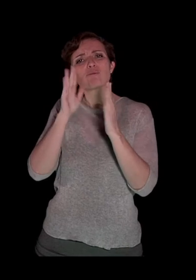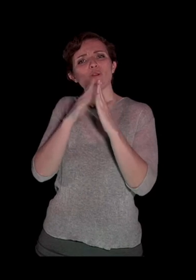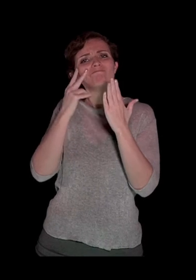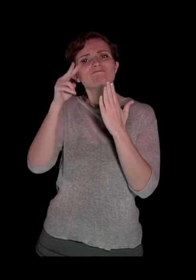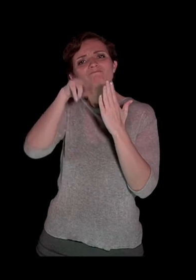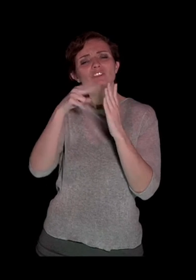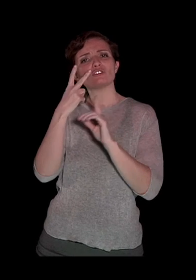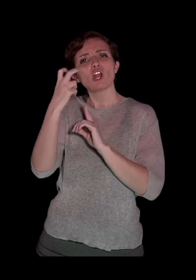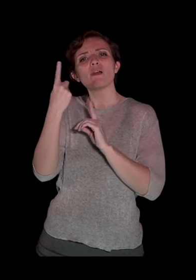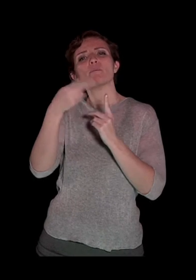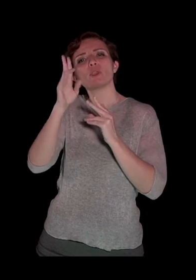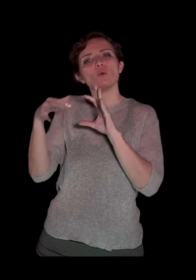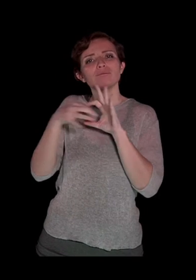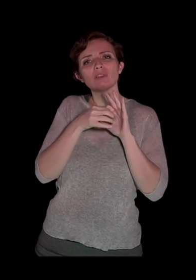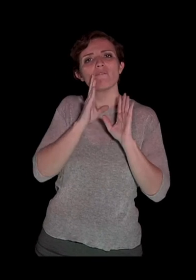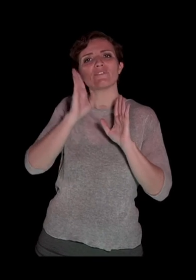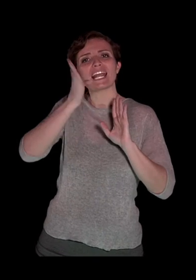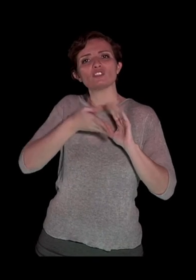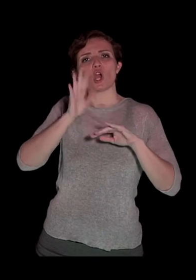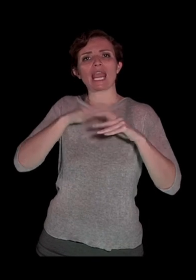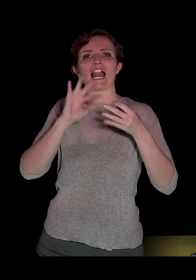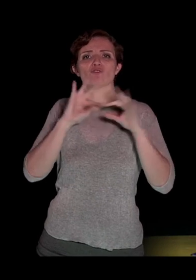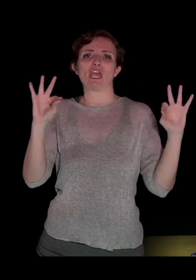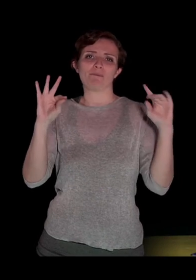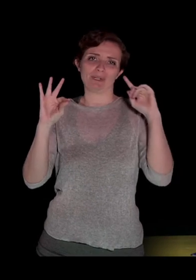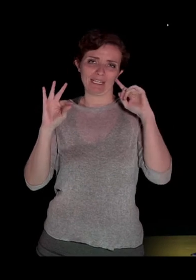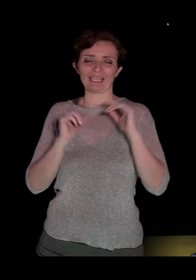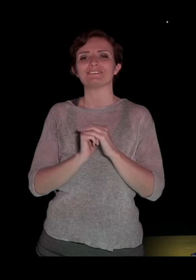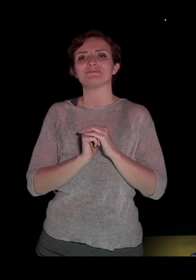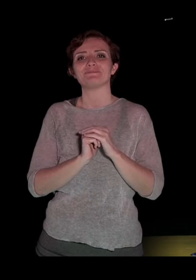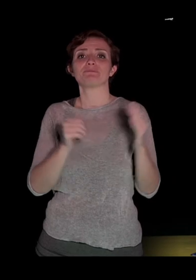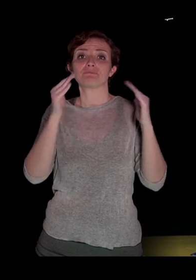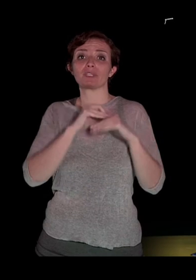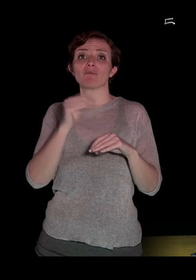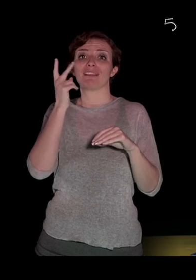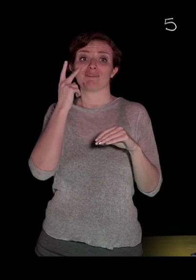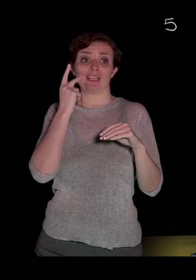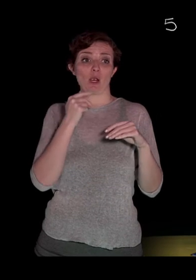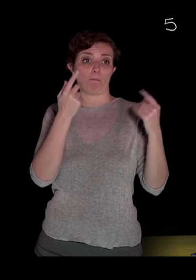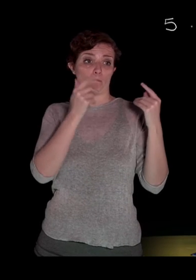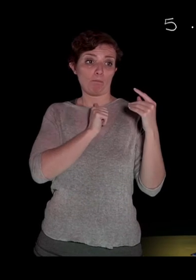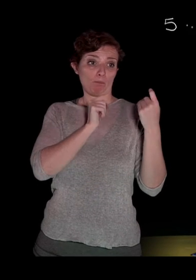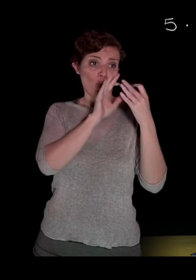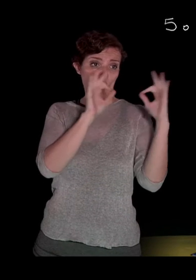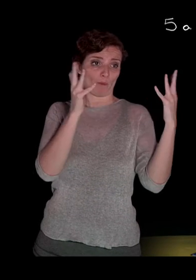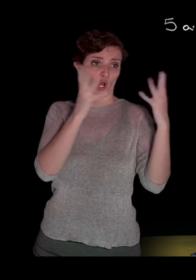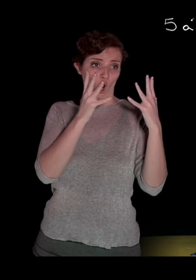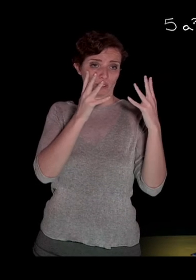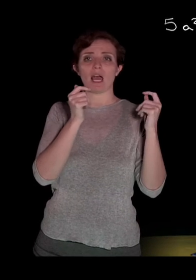vengono comunemente definite le frazioni algebriche. Per cui, per andare a vedere che cos'è un monomio e cosa non è un monomio, 5a alla